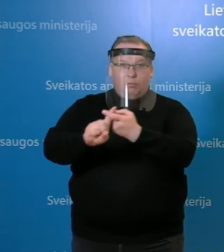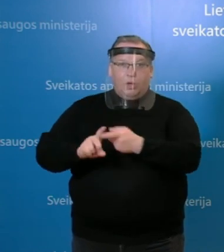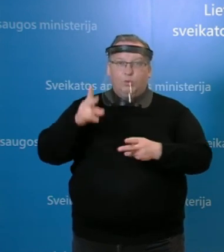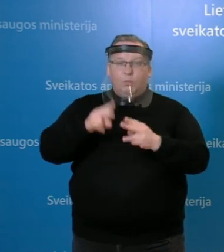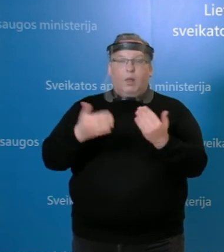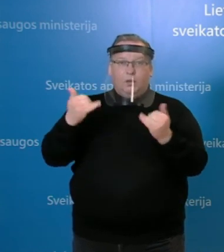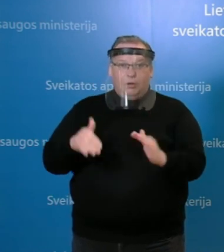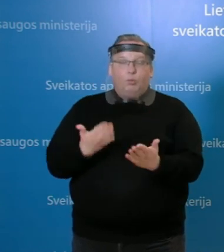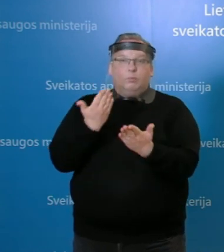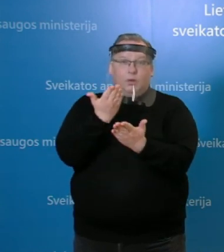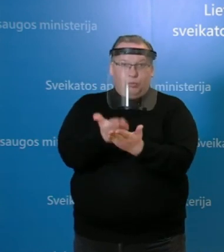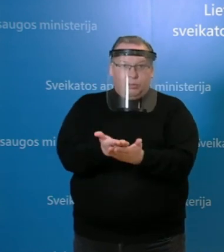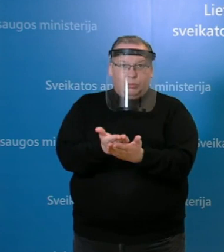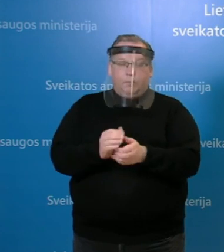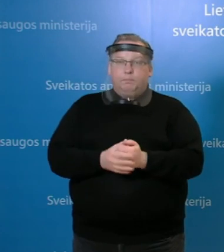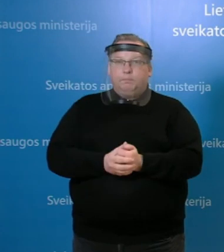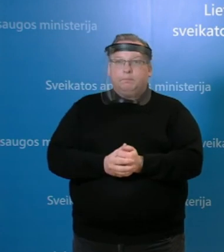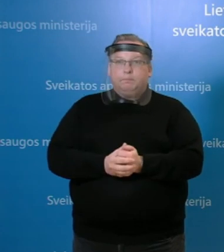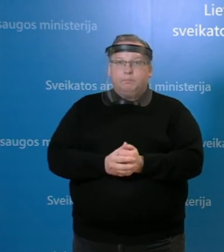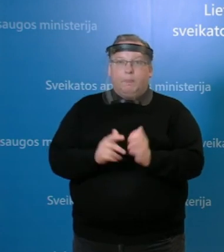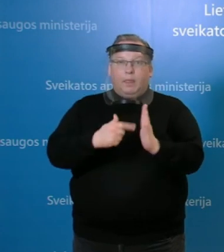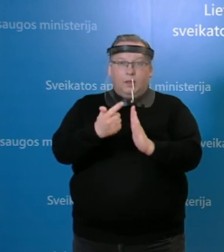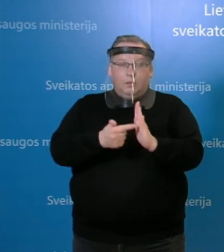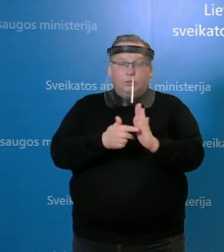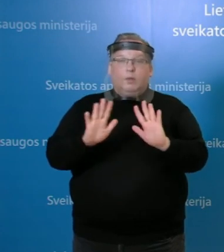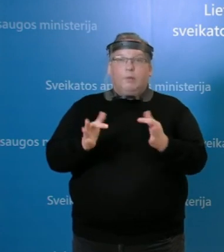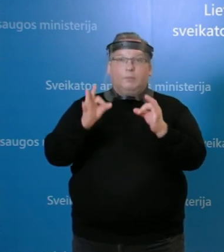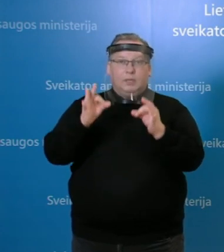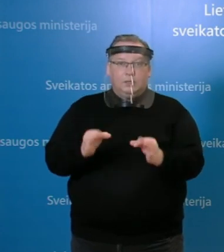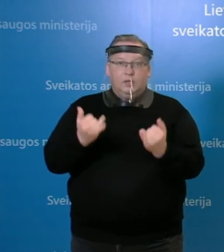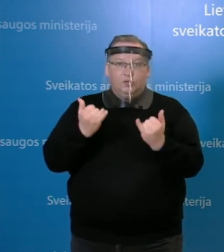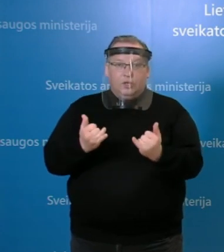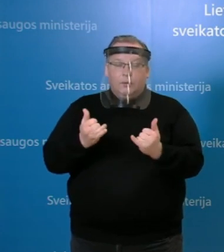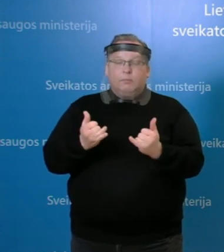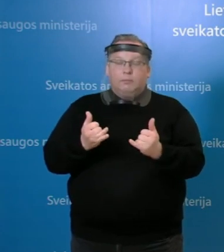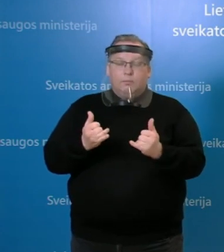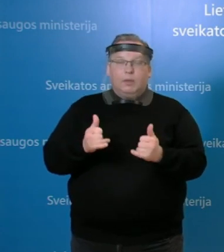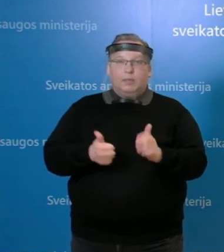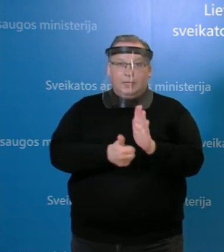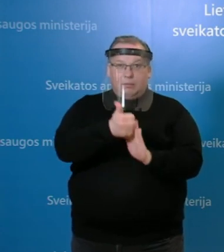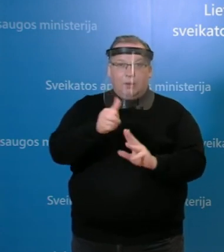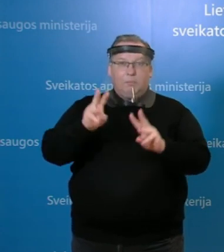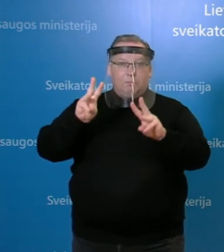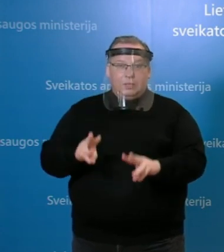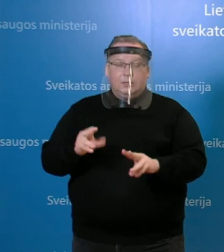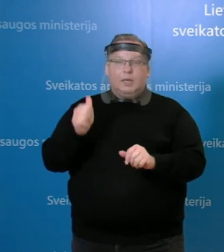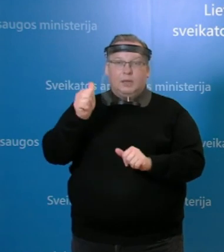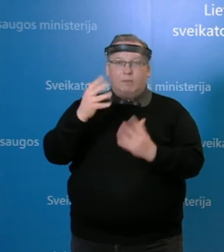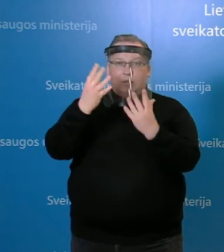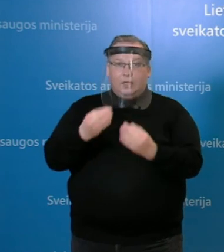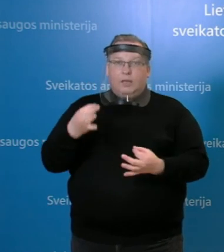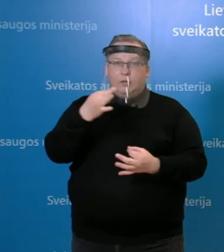rekomenduotumėte čia? Tai iš tikrųjų, kaip gerbiamas ministras irgi kiekvieną dieną minė, kad tam yra